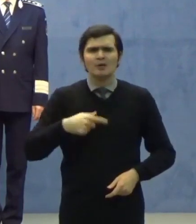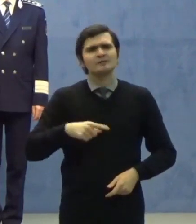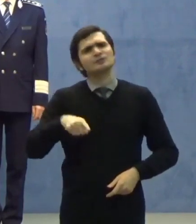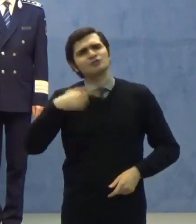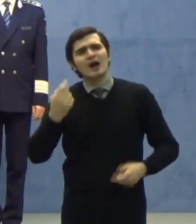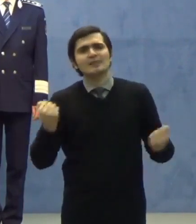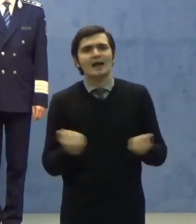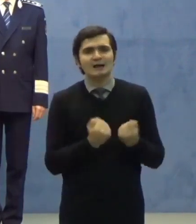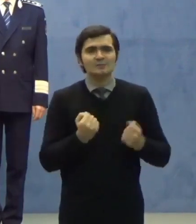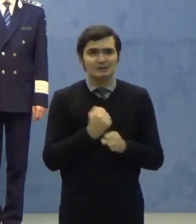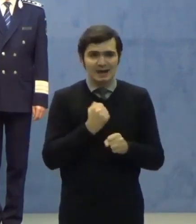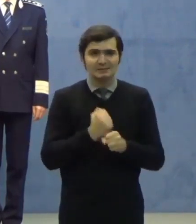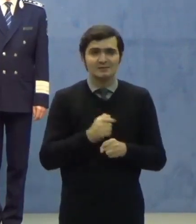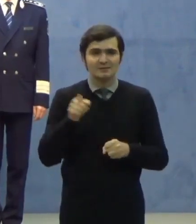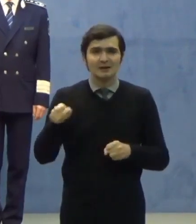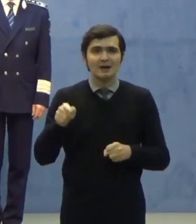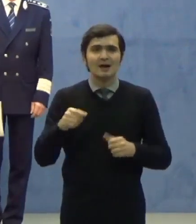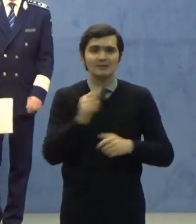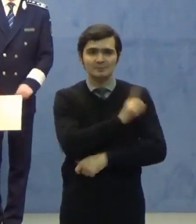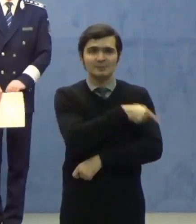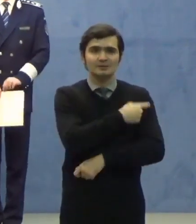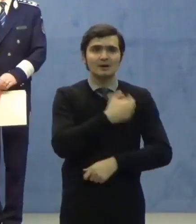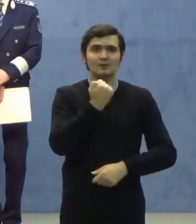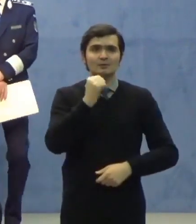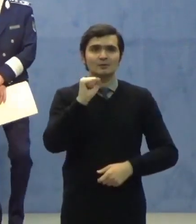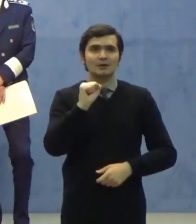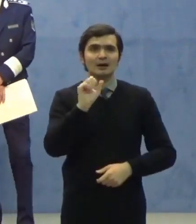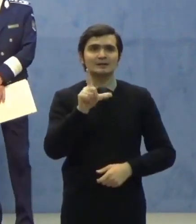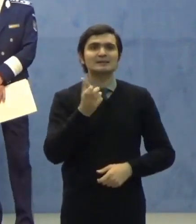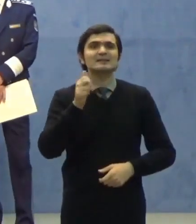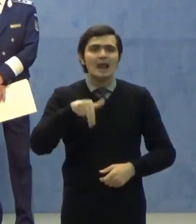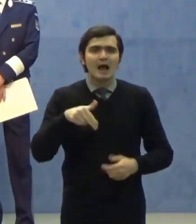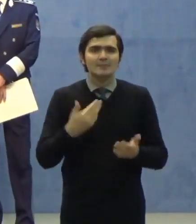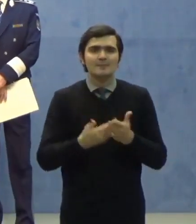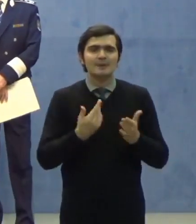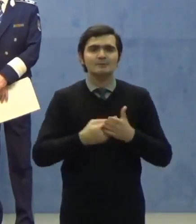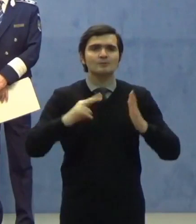desfășoară la nivelul Spitalului Aslan pentru pregătirea acestui